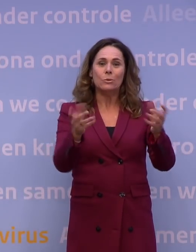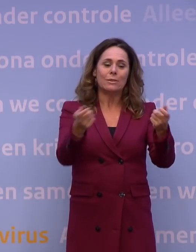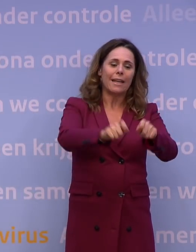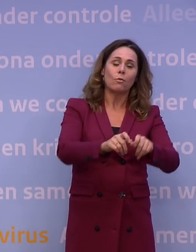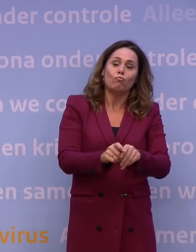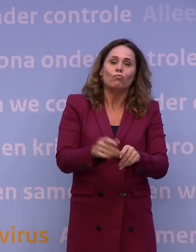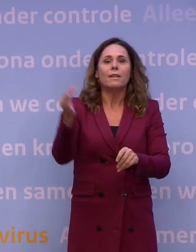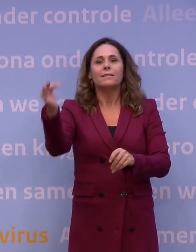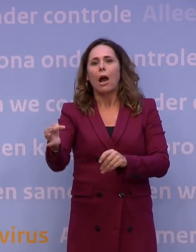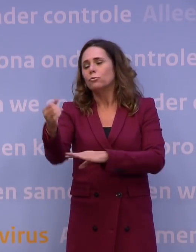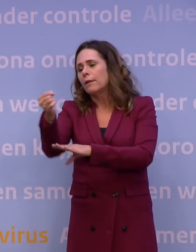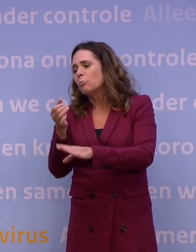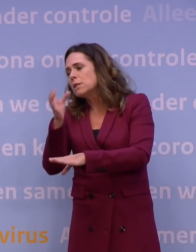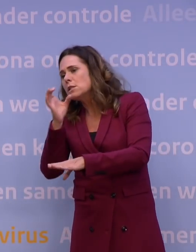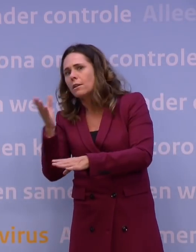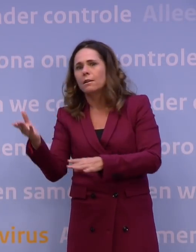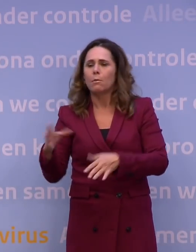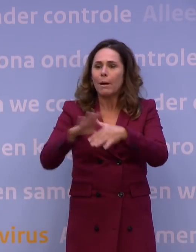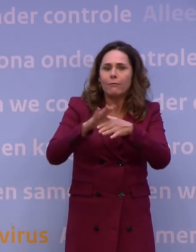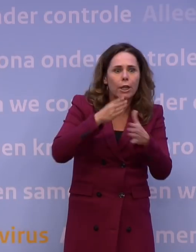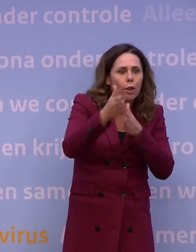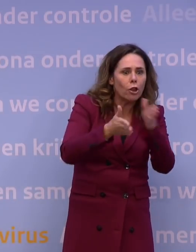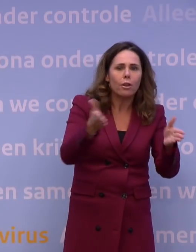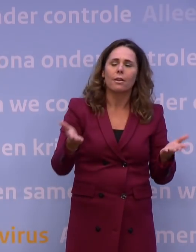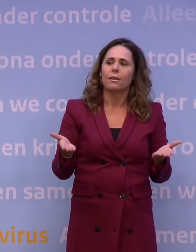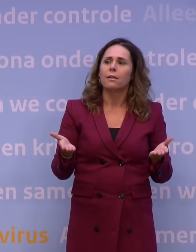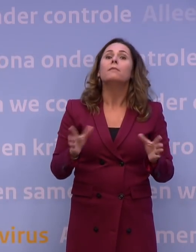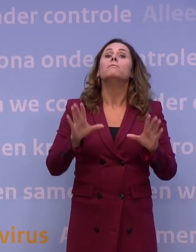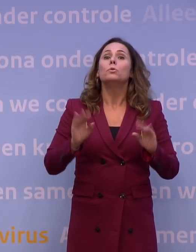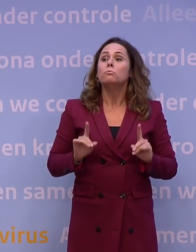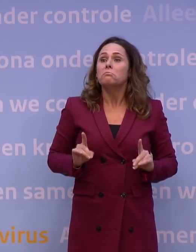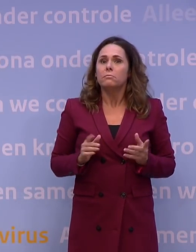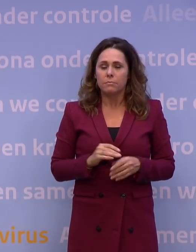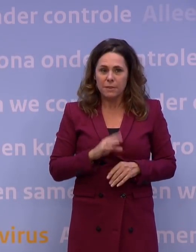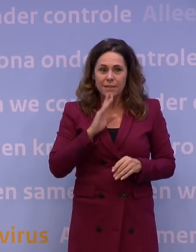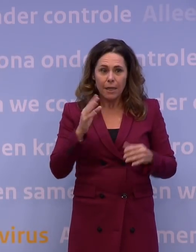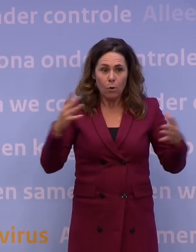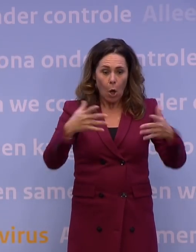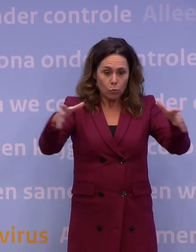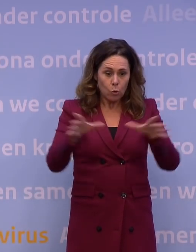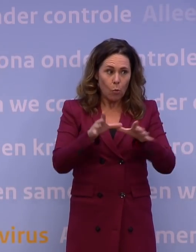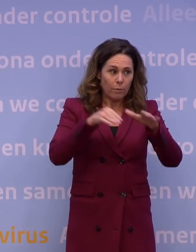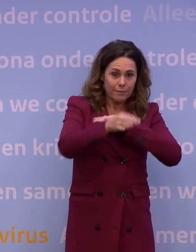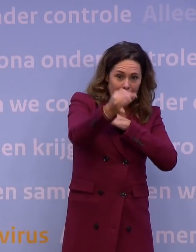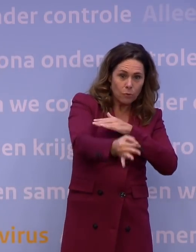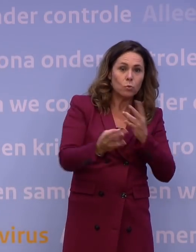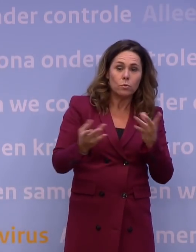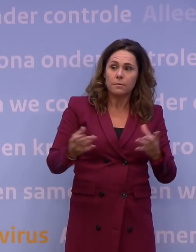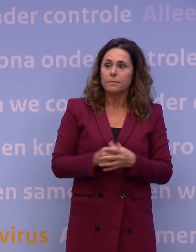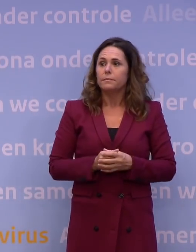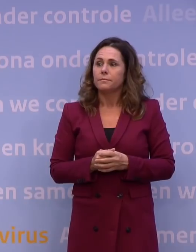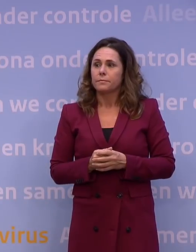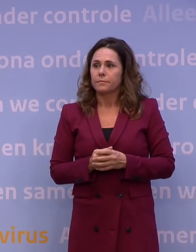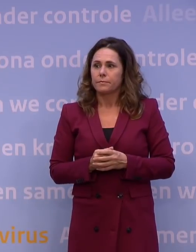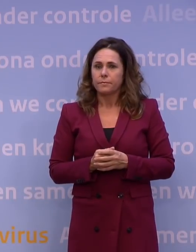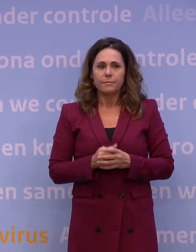of bij vrienden gaan zitten? Wat gaat u dan doen als blijkt dat er bijvoorbeeld toch grote groepen ergens thuis binnenkomen? Daar zijn twee antwoorden op. Het